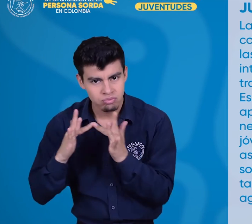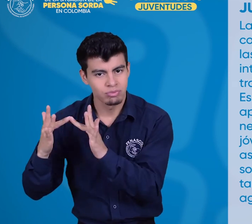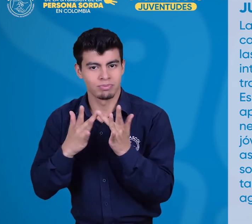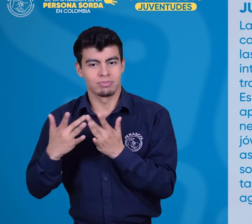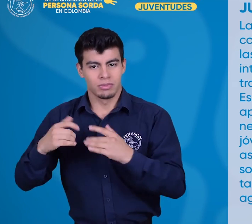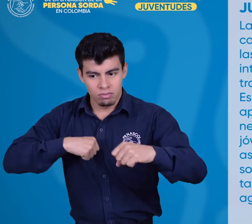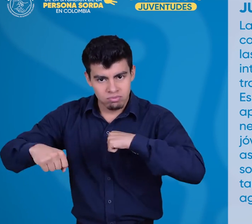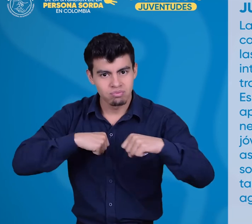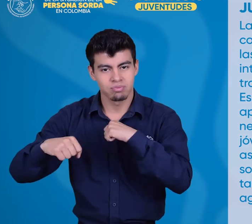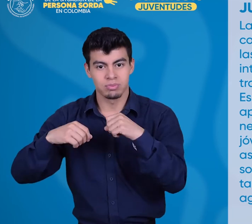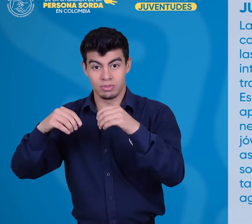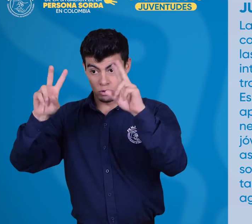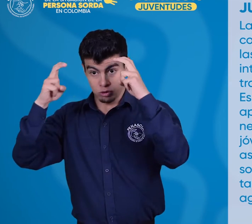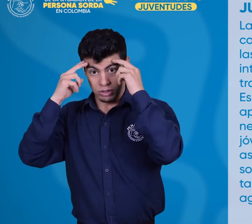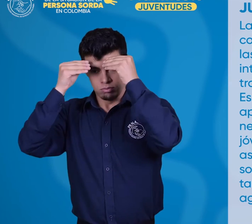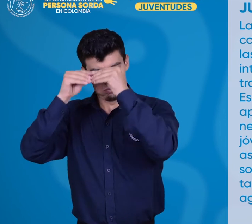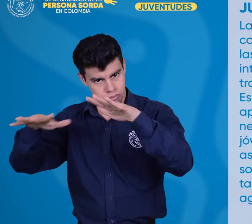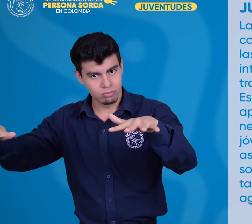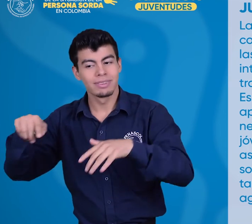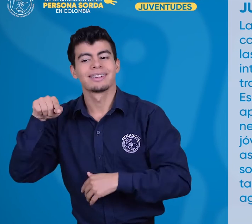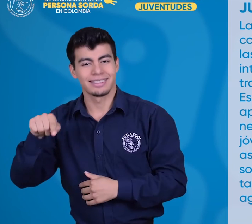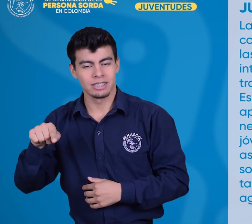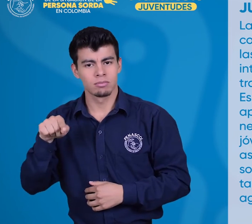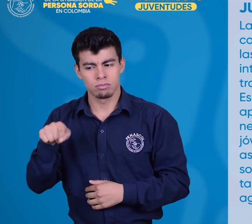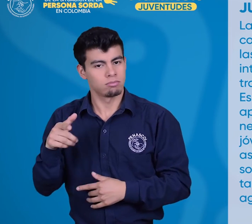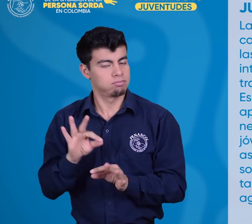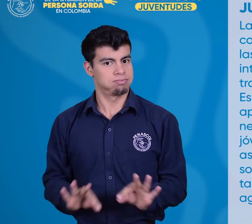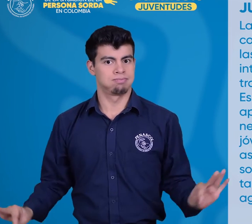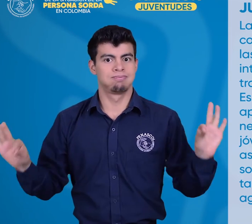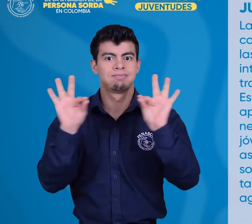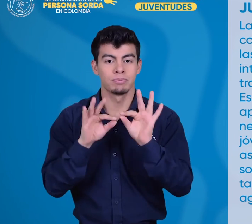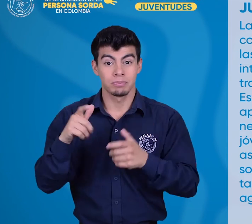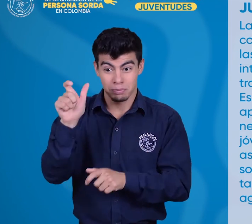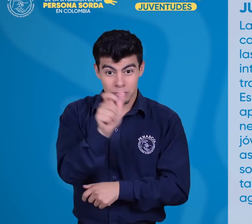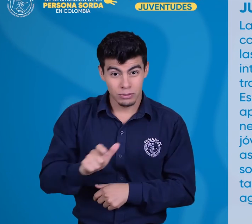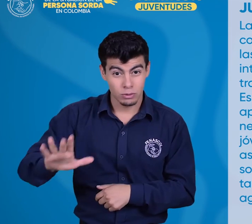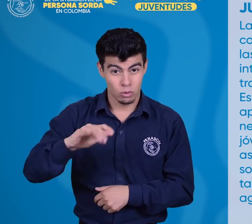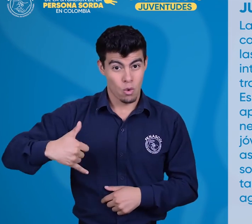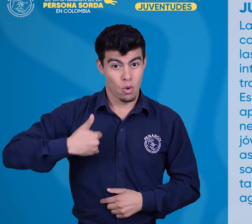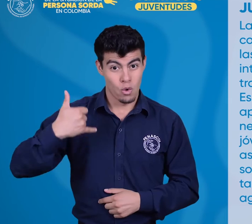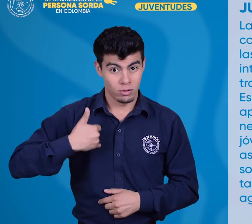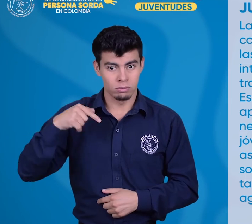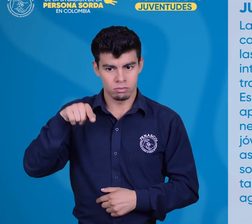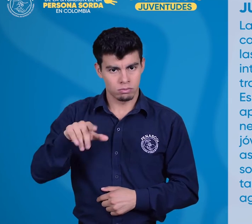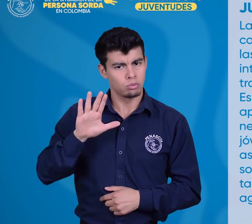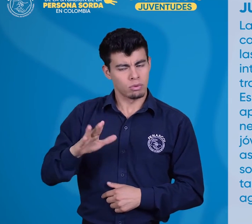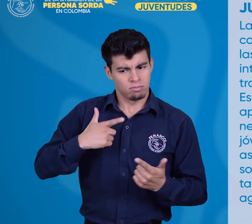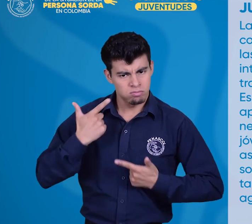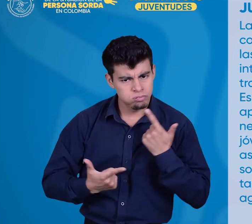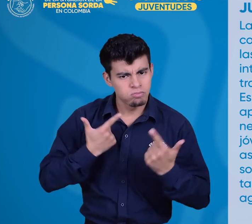interacción, la gestión y la transferencia de conocimiento. Es importante reconocer y apoyar